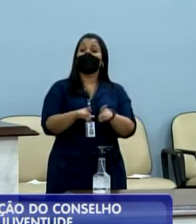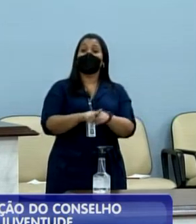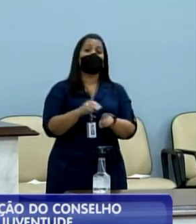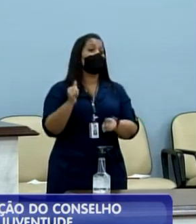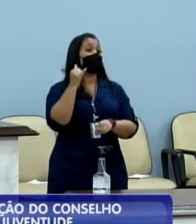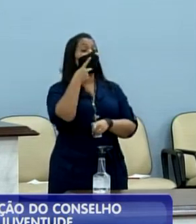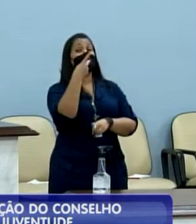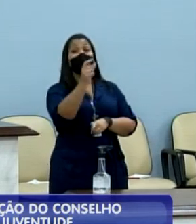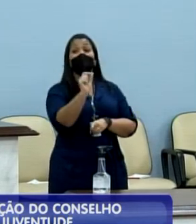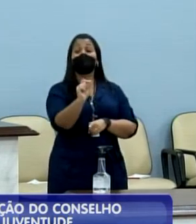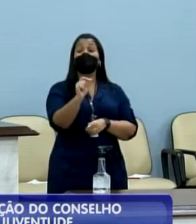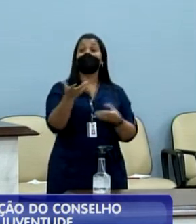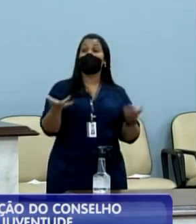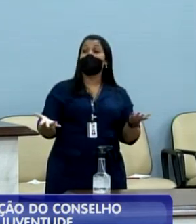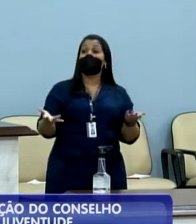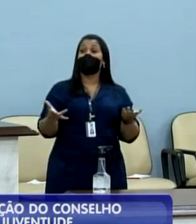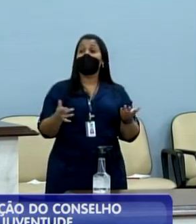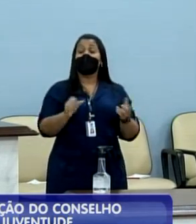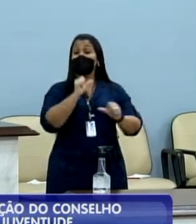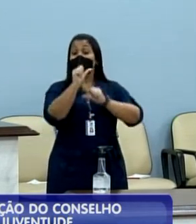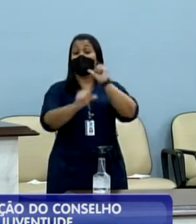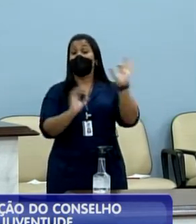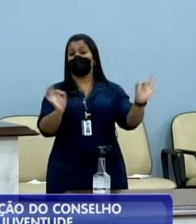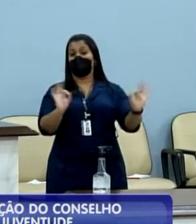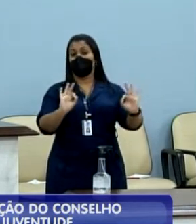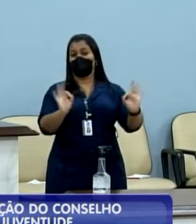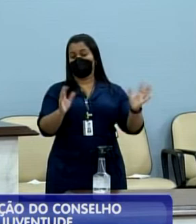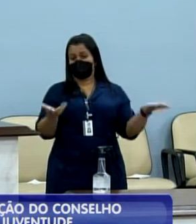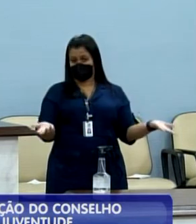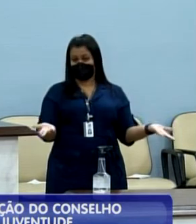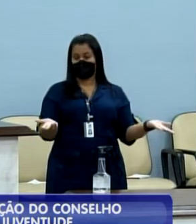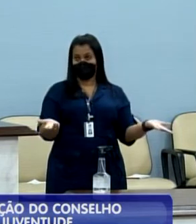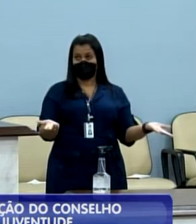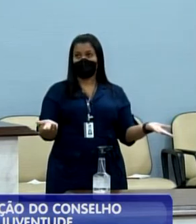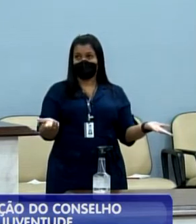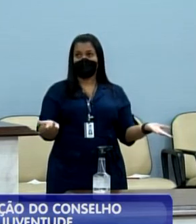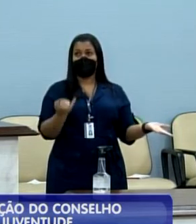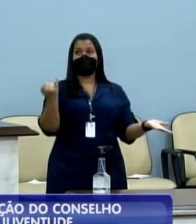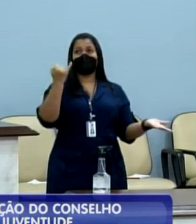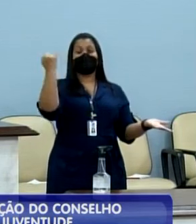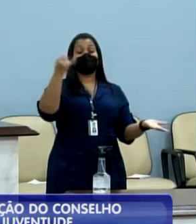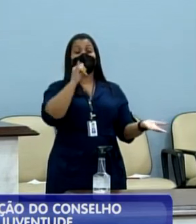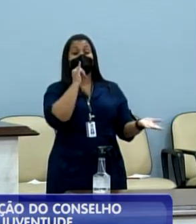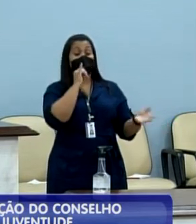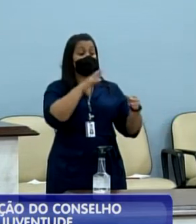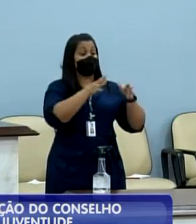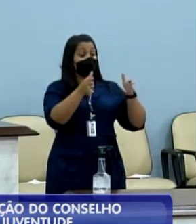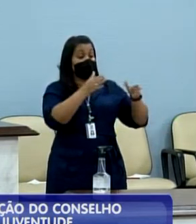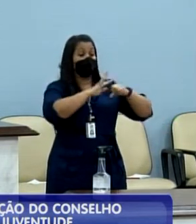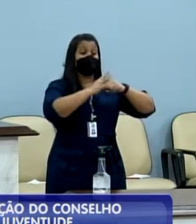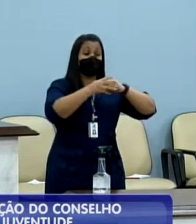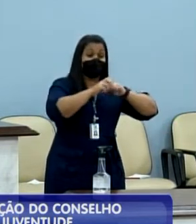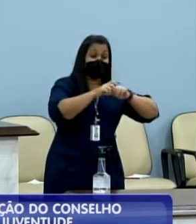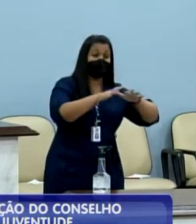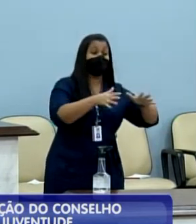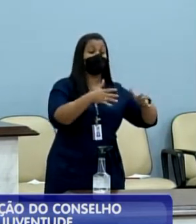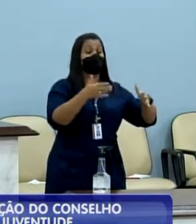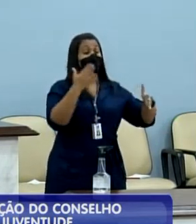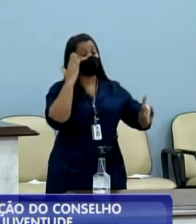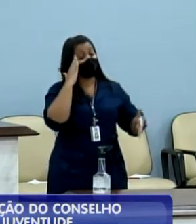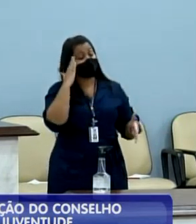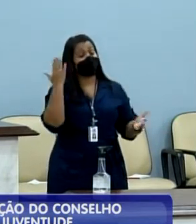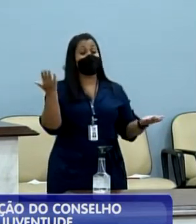ressaltar que não vai ter uma oneração do setor público. Muito importante isso, mas ainda no momento de pandemia, onde os gastos estão bastante